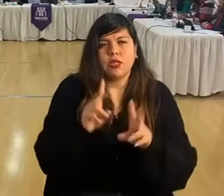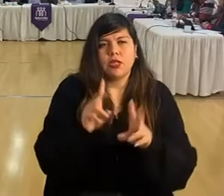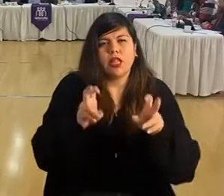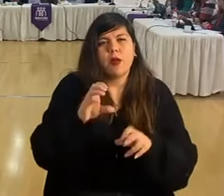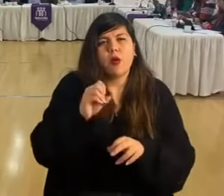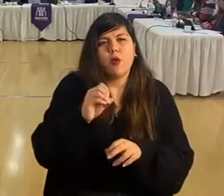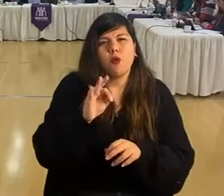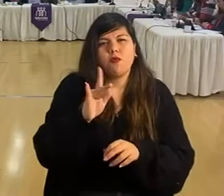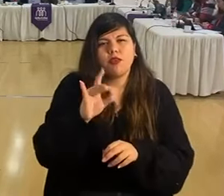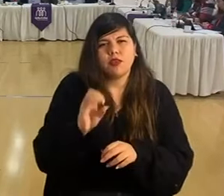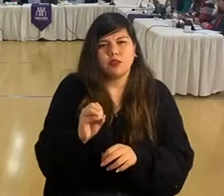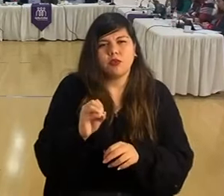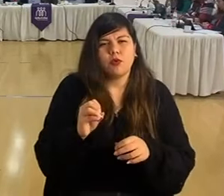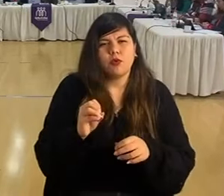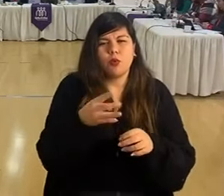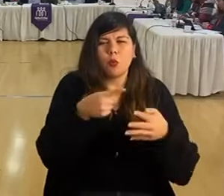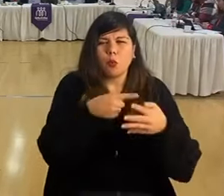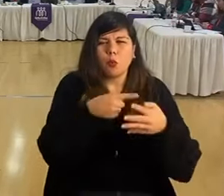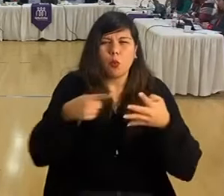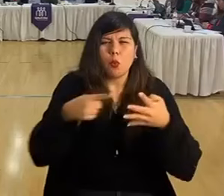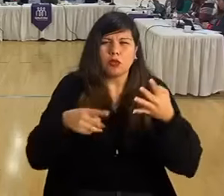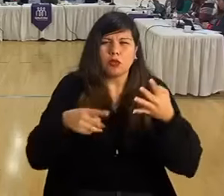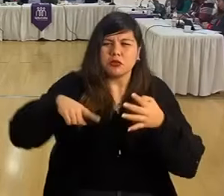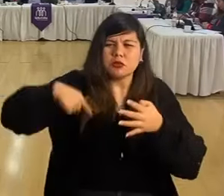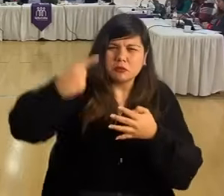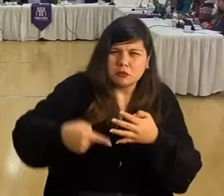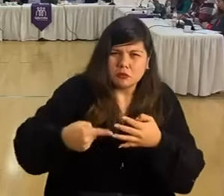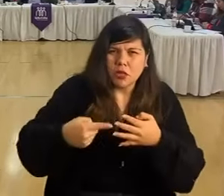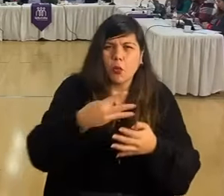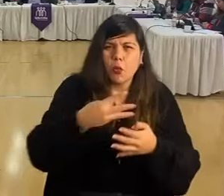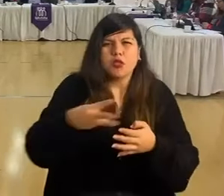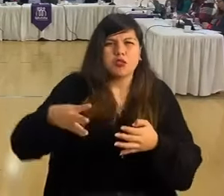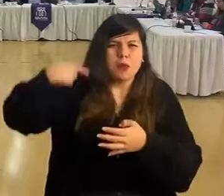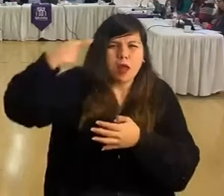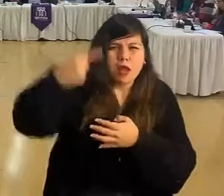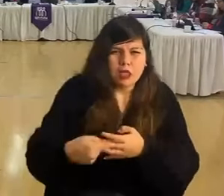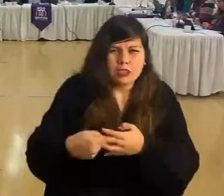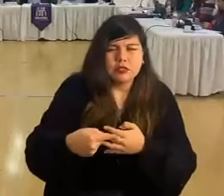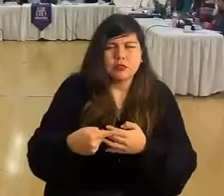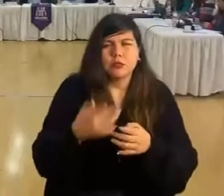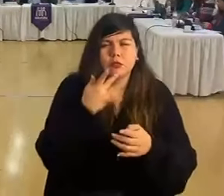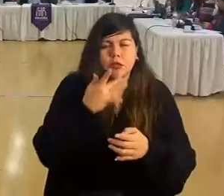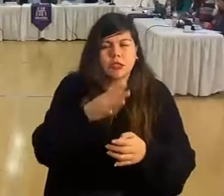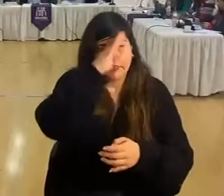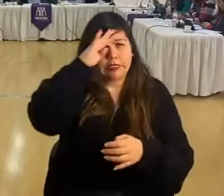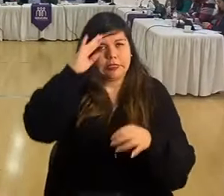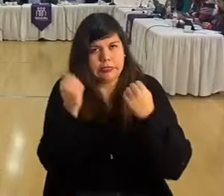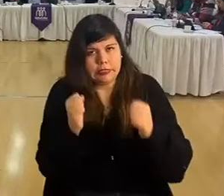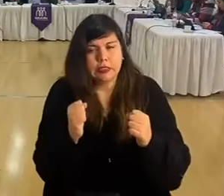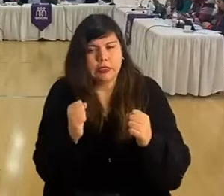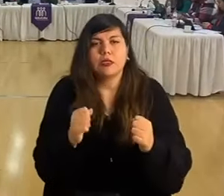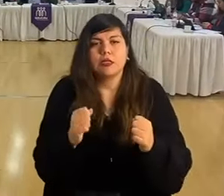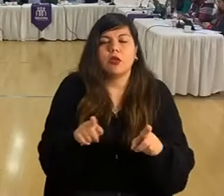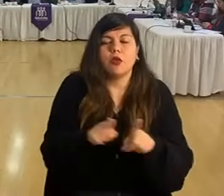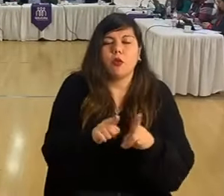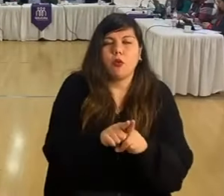en cuatro semanas más, porque entiendo que estamos muy copados, pero la idea es que estén las organizaciones